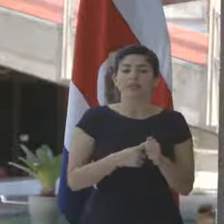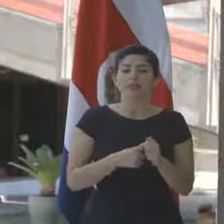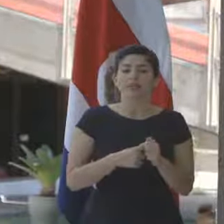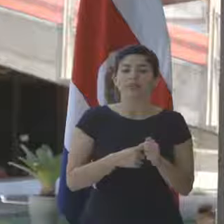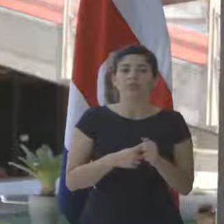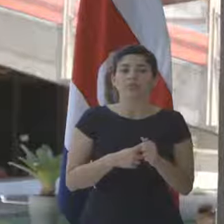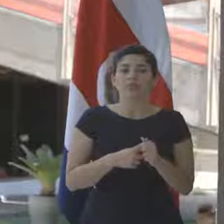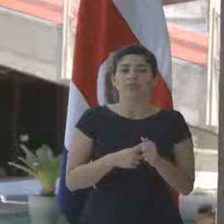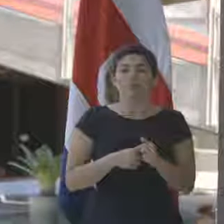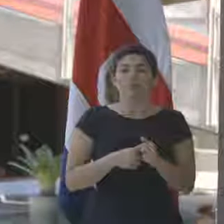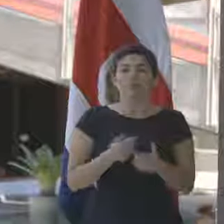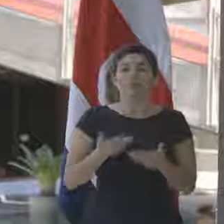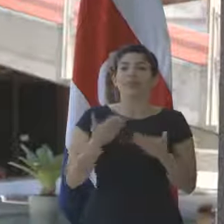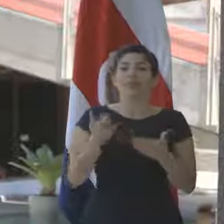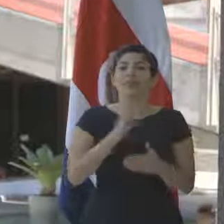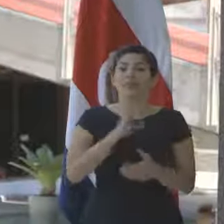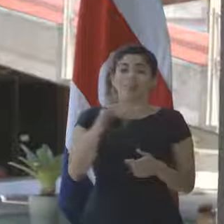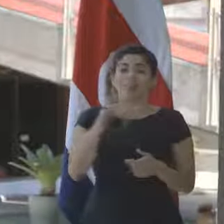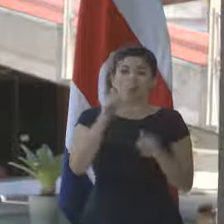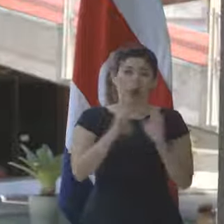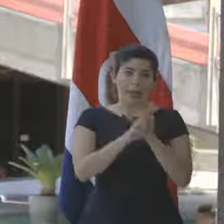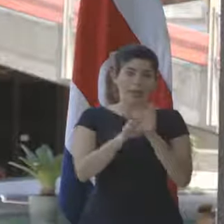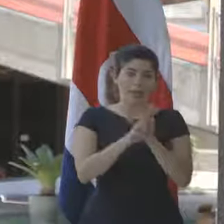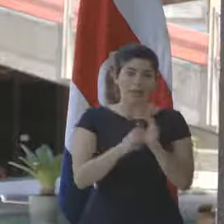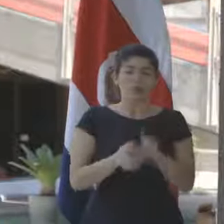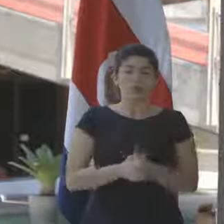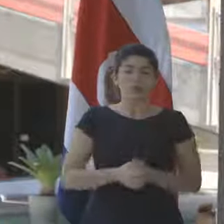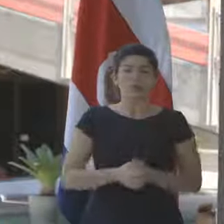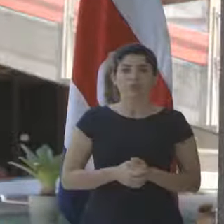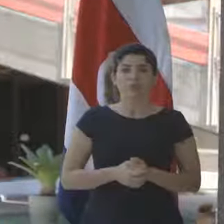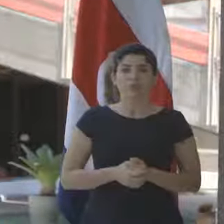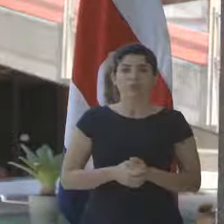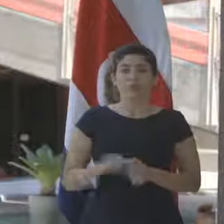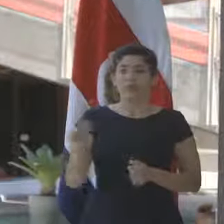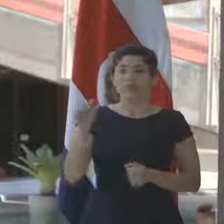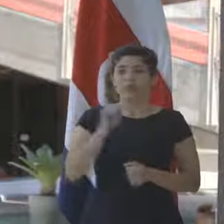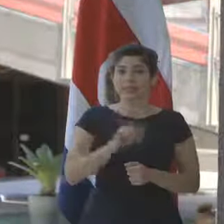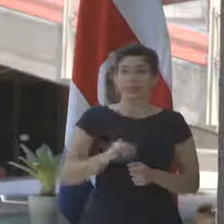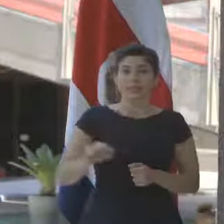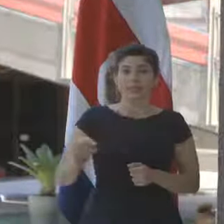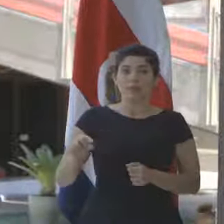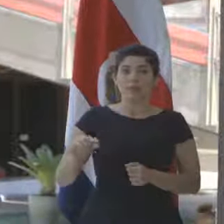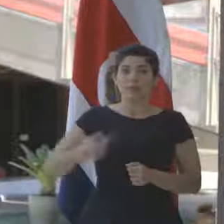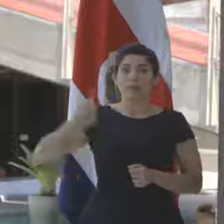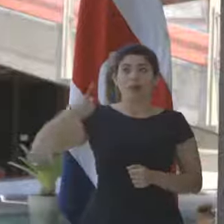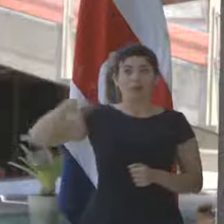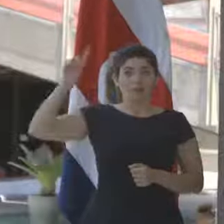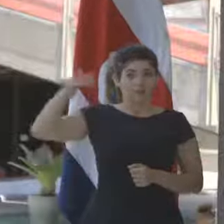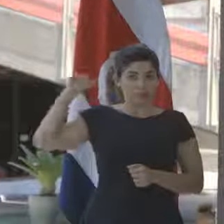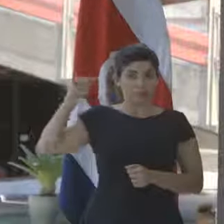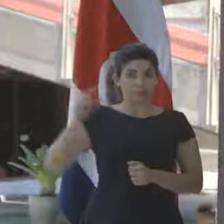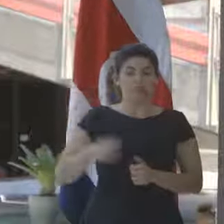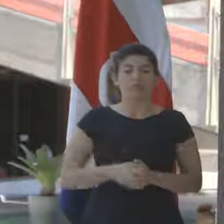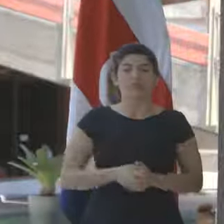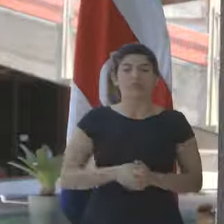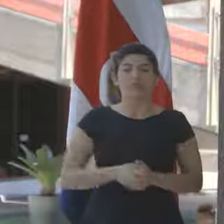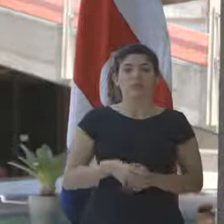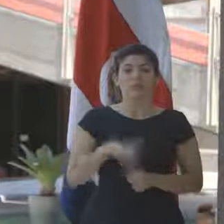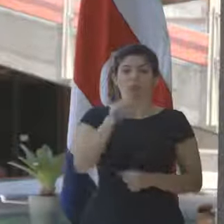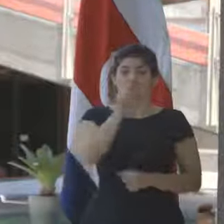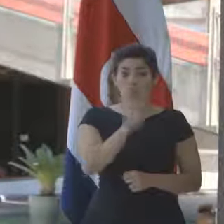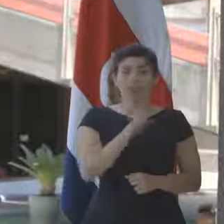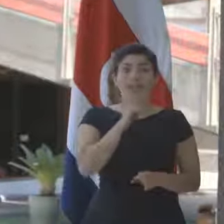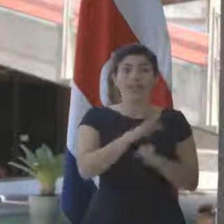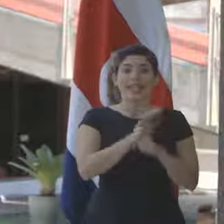de darles fe de un primer ejemplo. La semana tras anterior, un garante